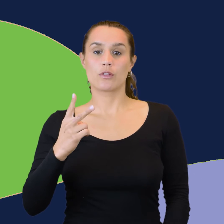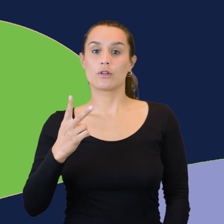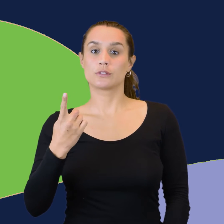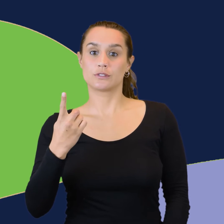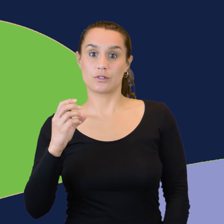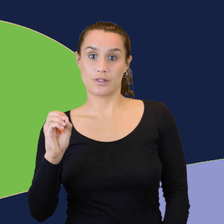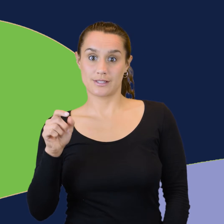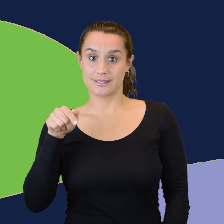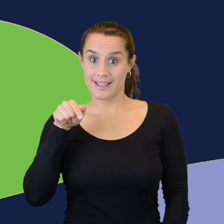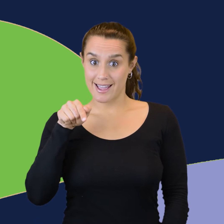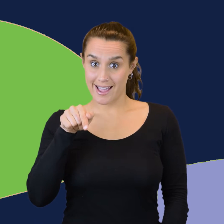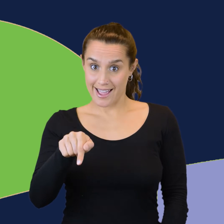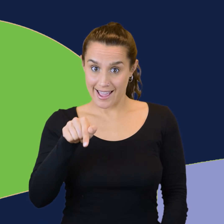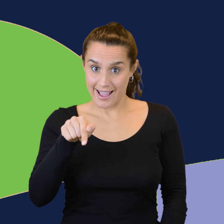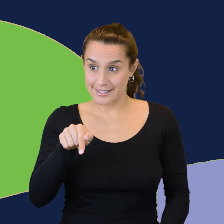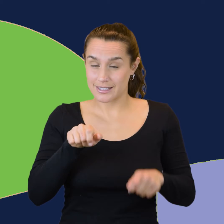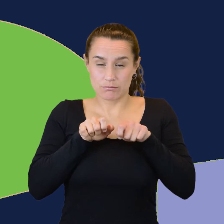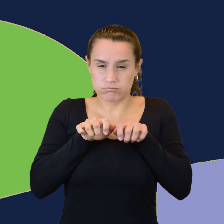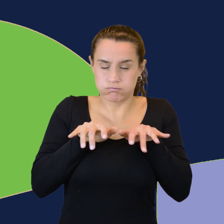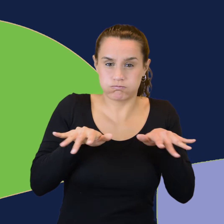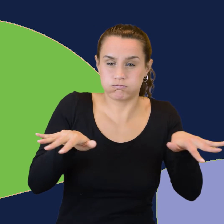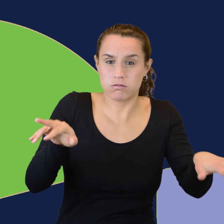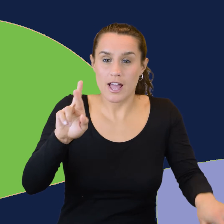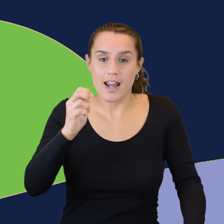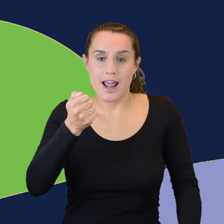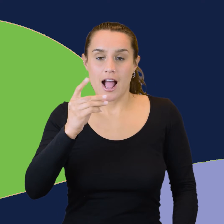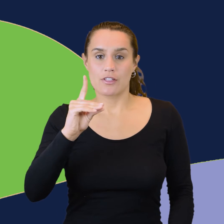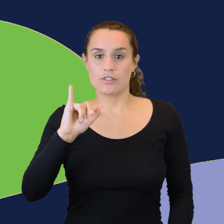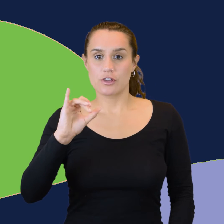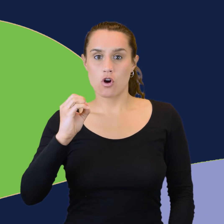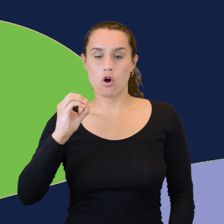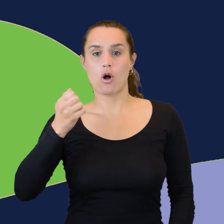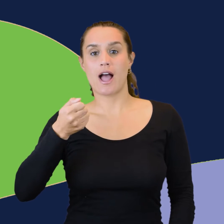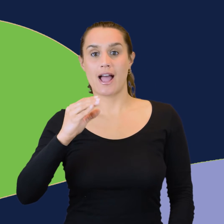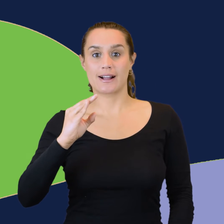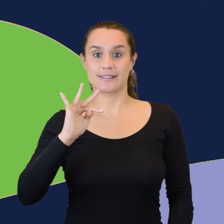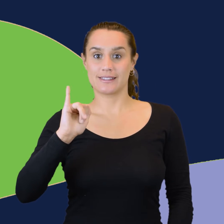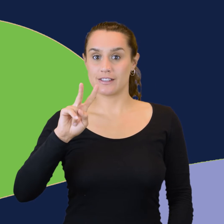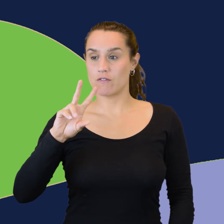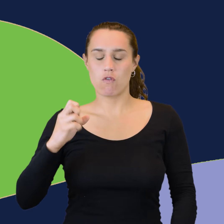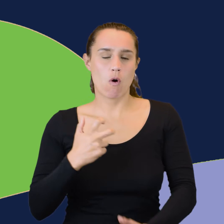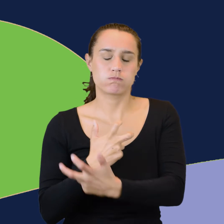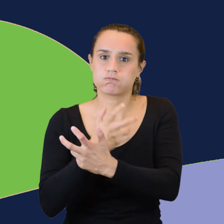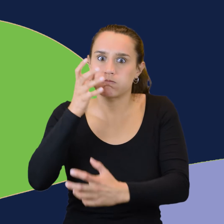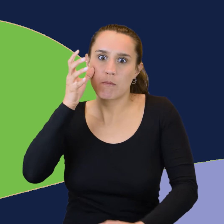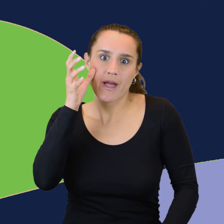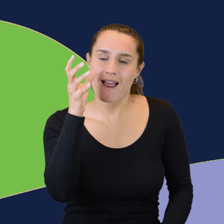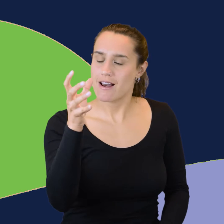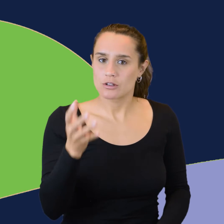Este elemento, radioactivo, es probablemente la gente más tóxico existente en el mundo, ya que se estima